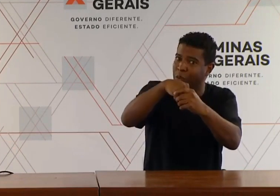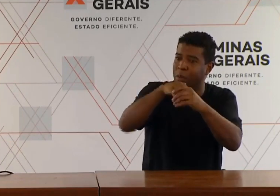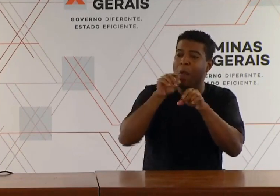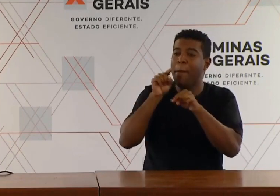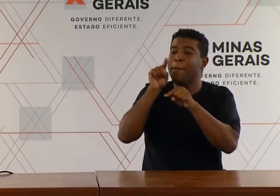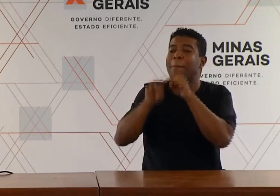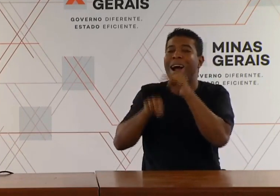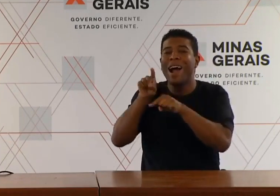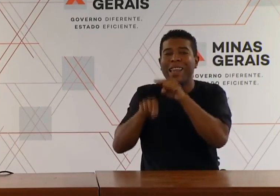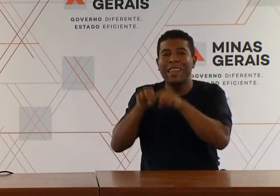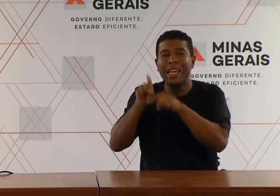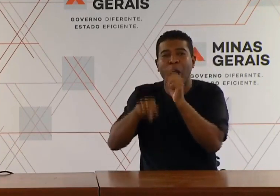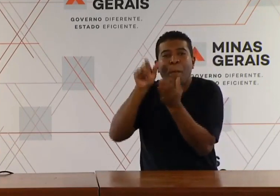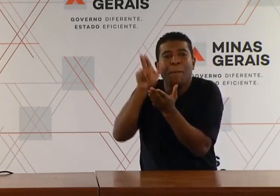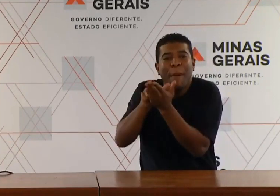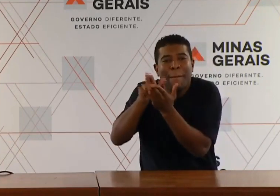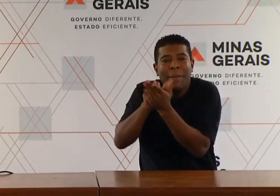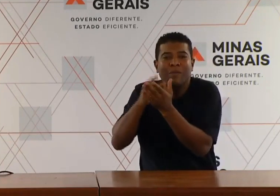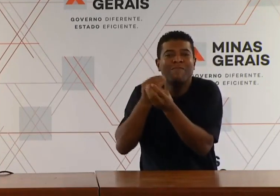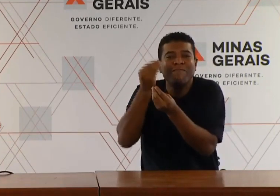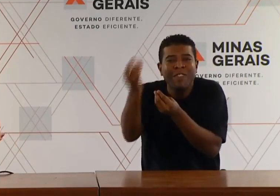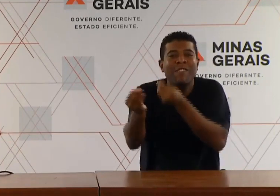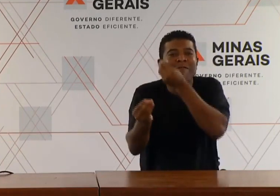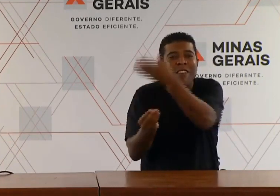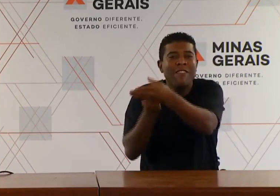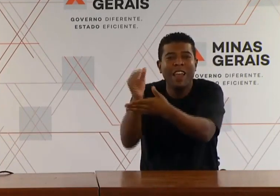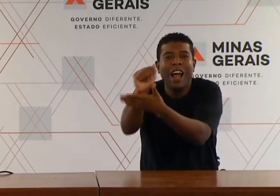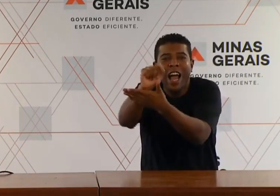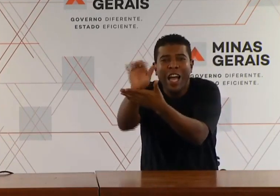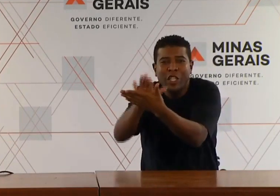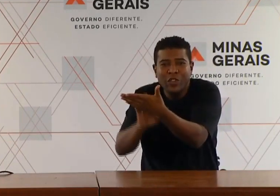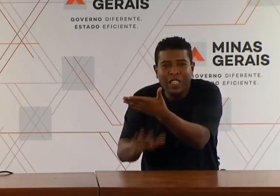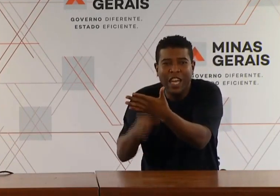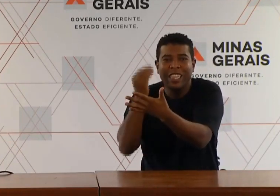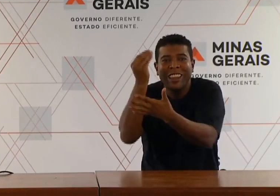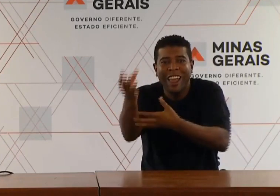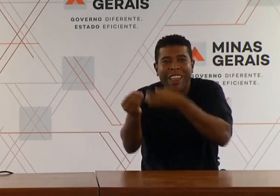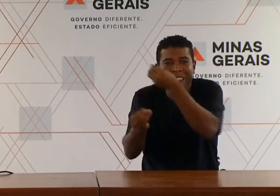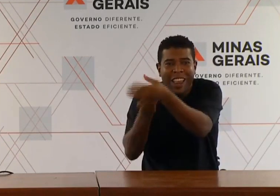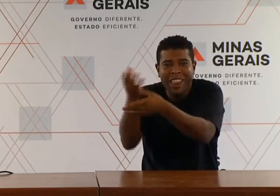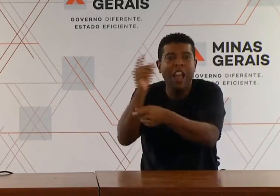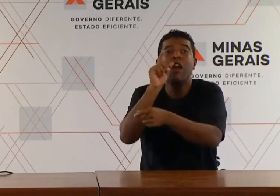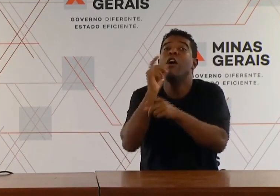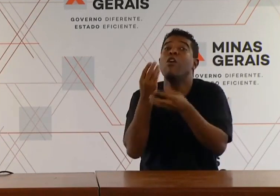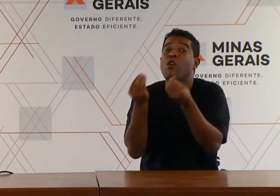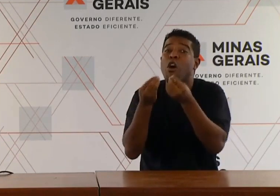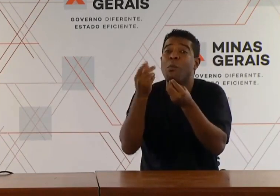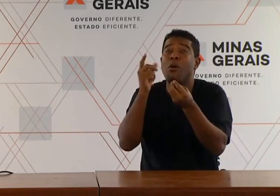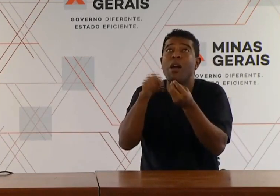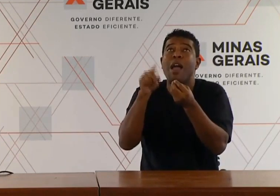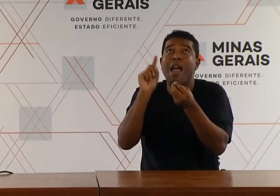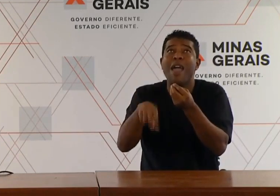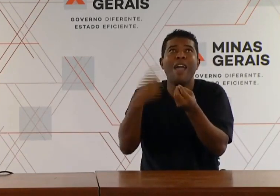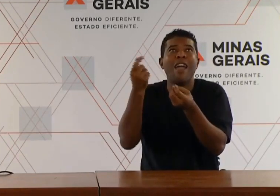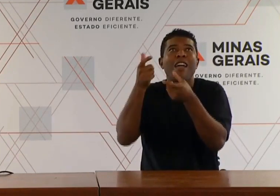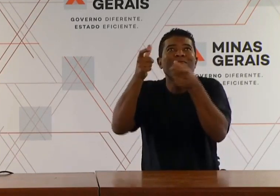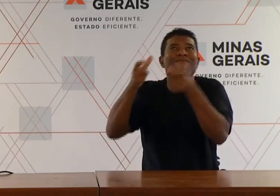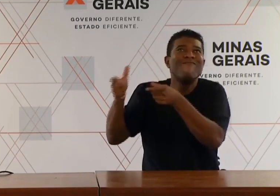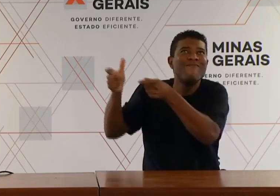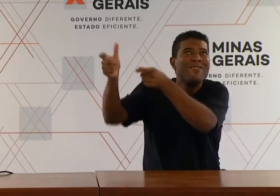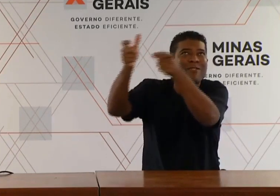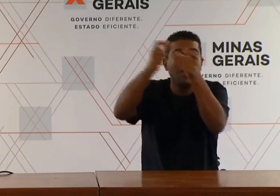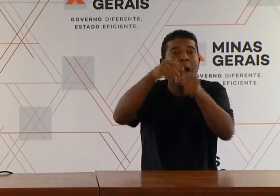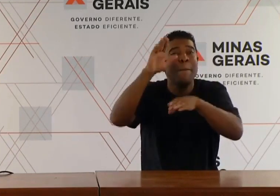exceção. Em muitos casos, em muitas escolas, é uma exceção maior, né? Porque a deficiência de acesso à internet em algumas